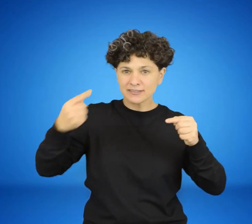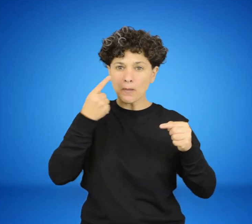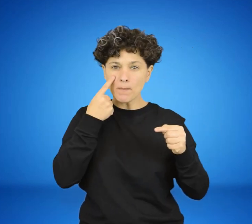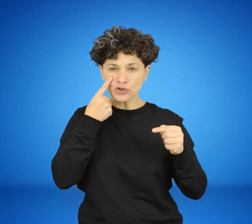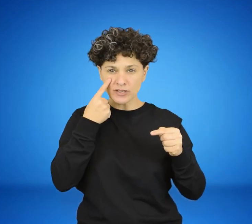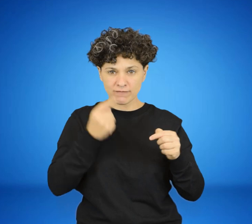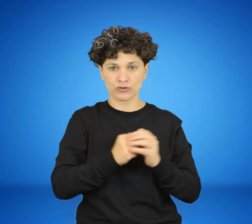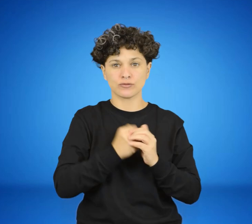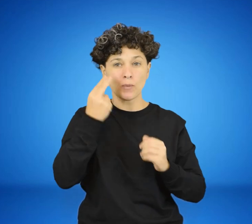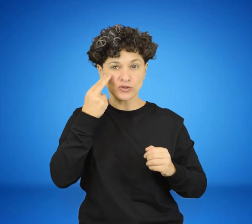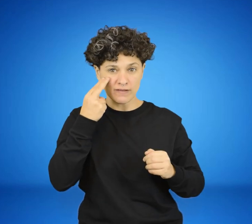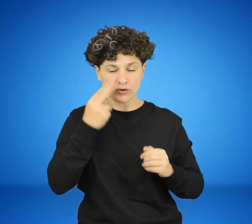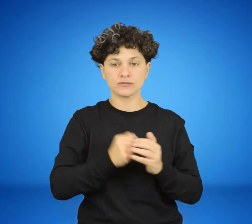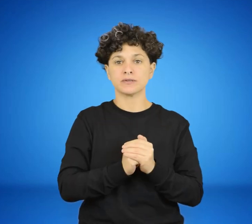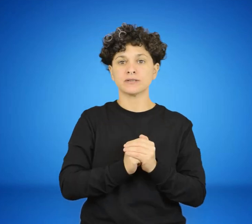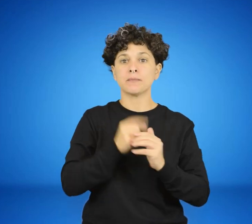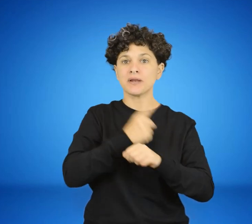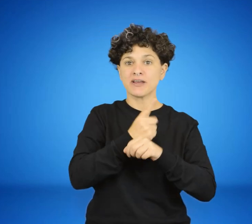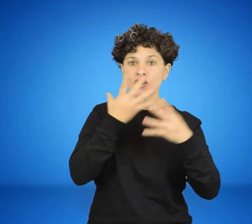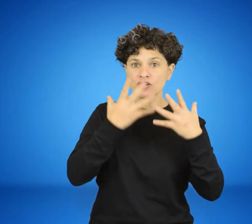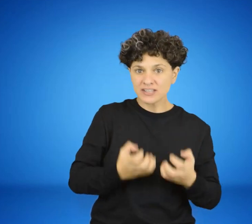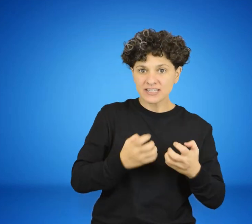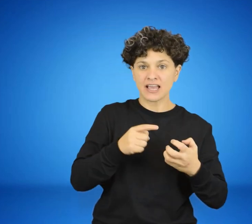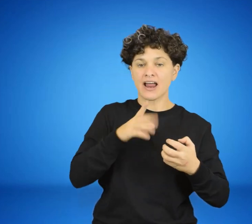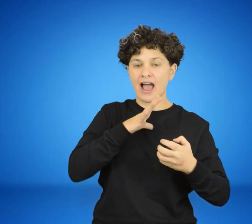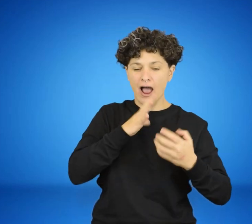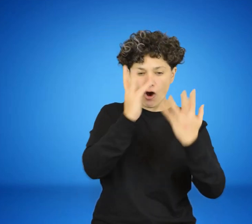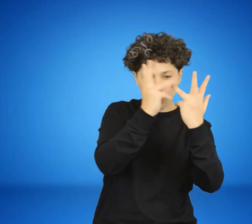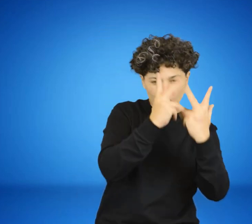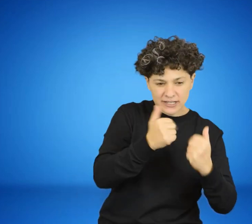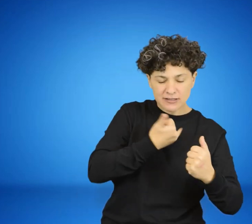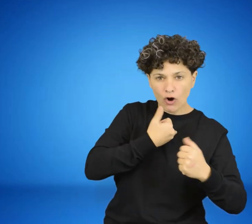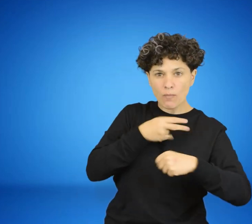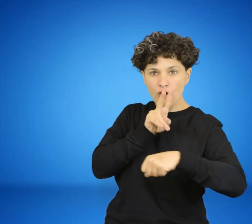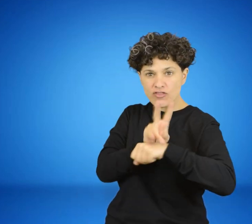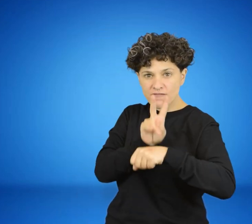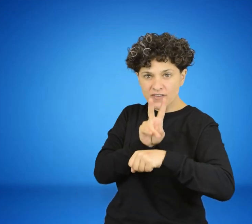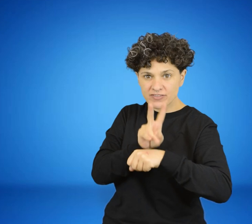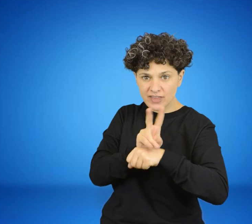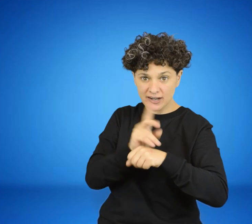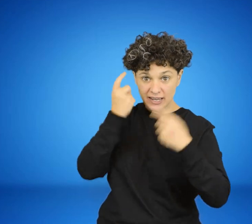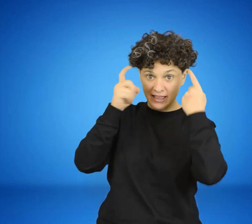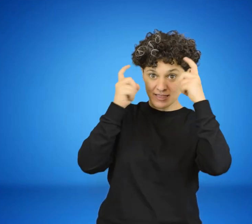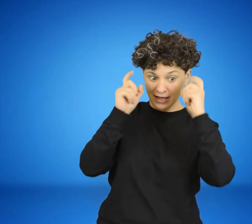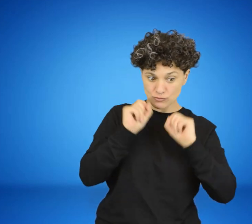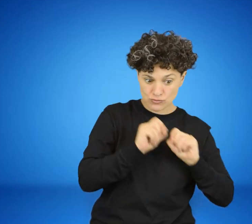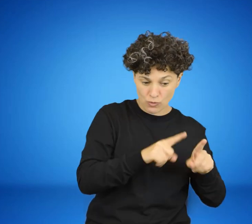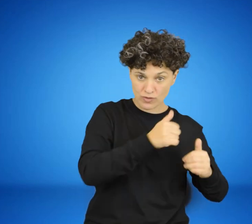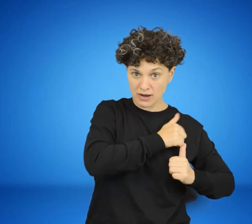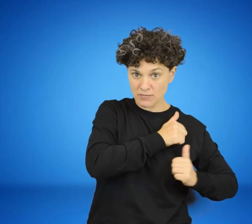primero, en previsión de una acción de fuerza para firmar su posición. La segunda, con la